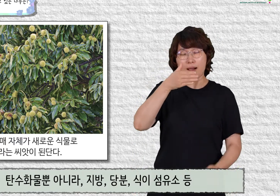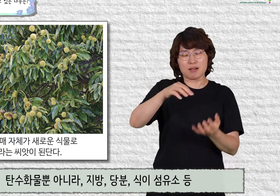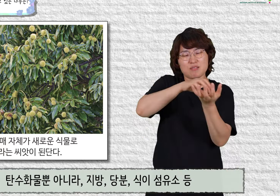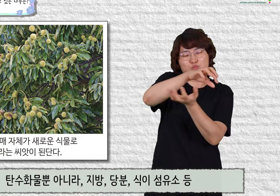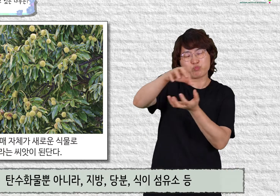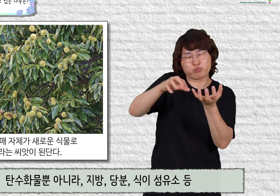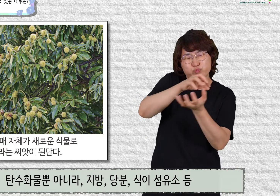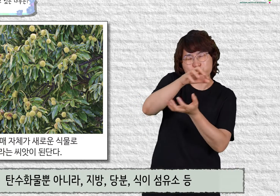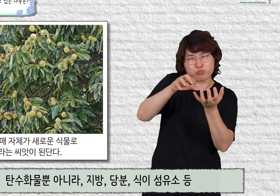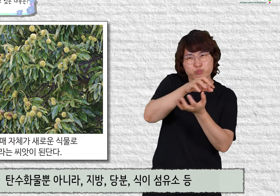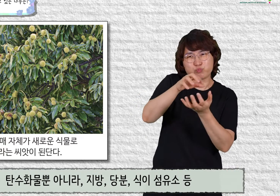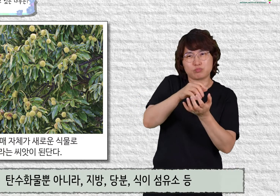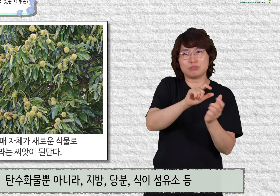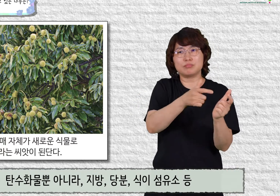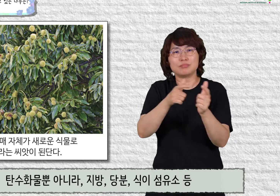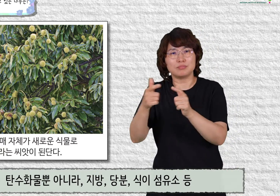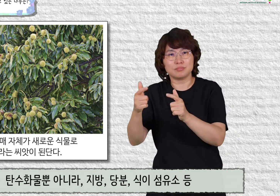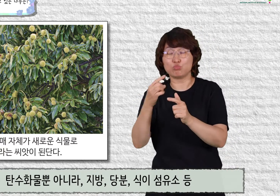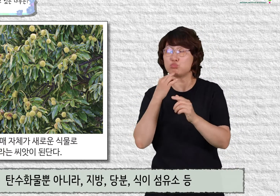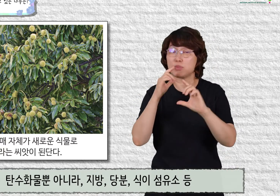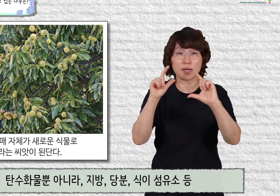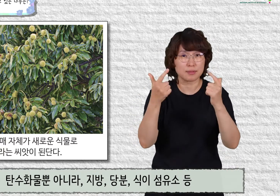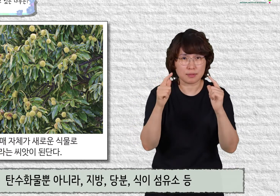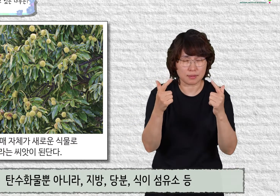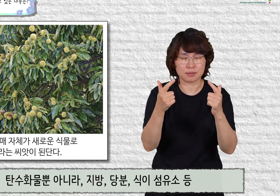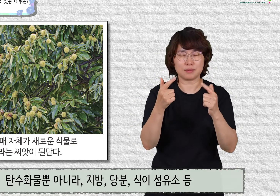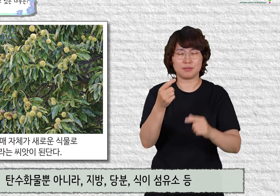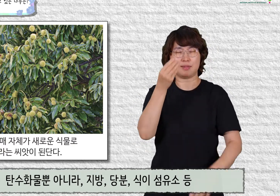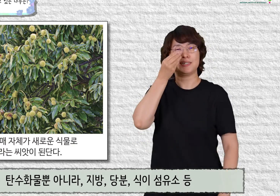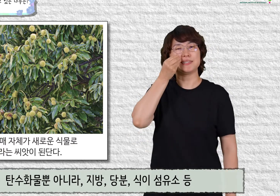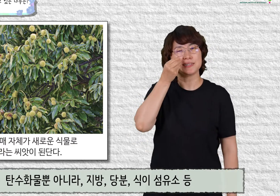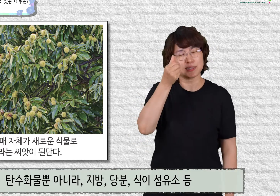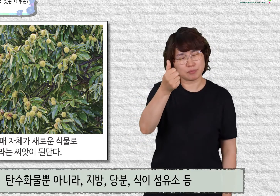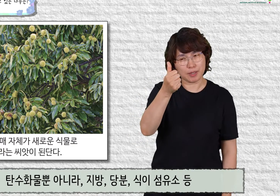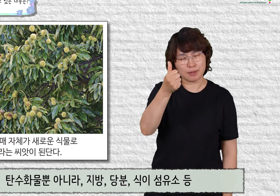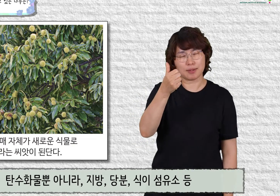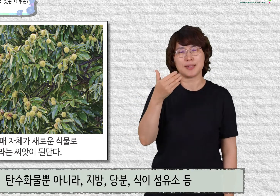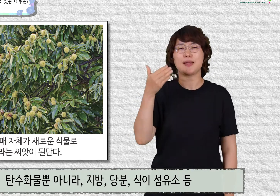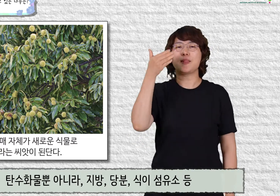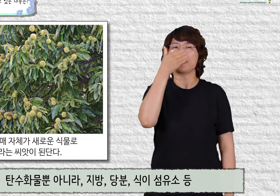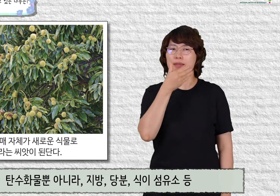단수화물뿐 아니라 지방, 당분, 식이섬유소 등